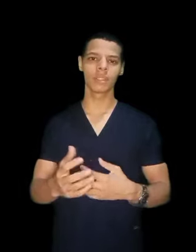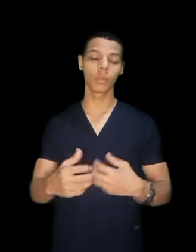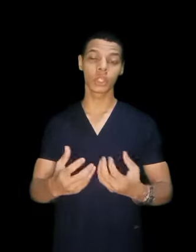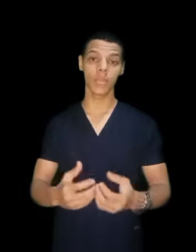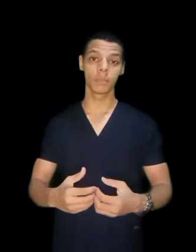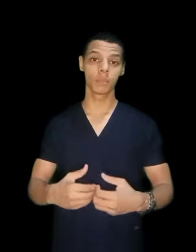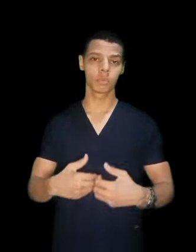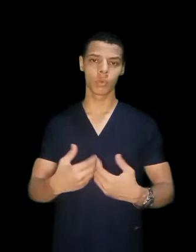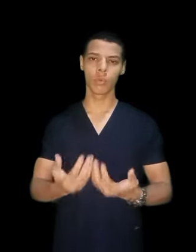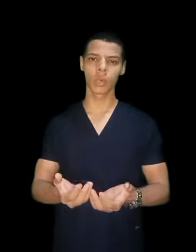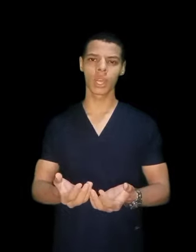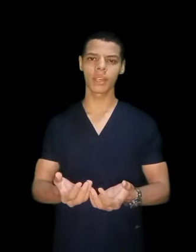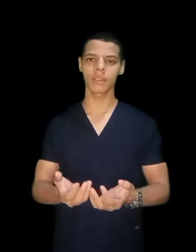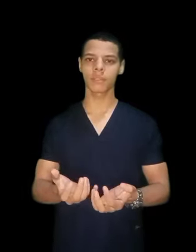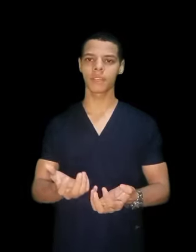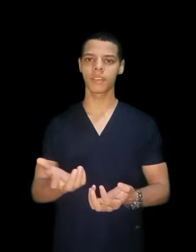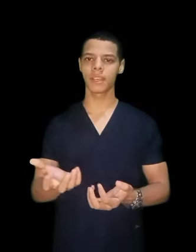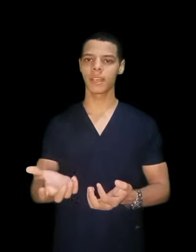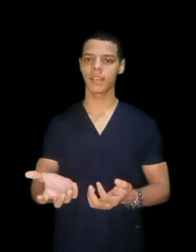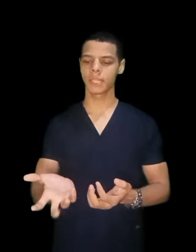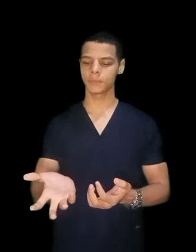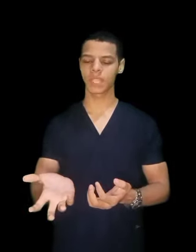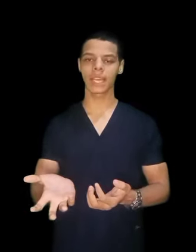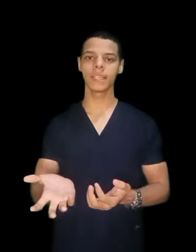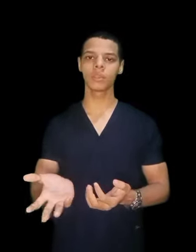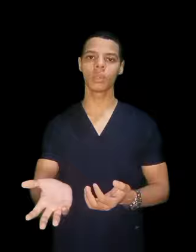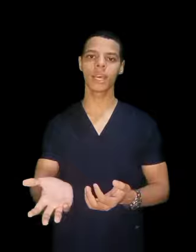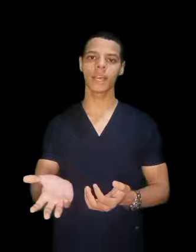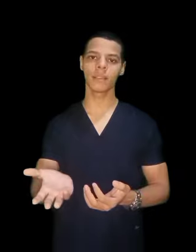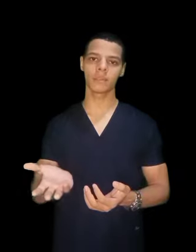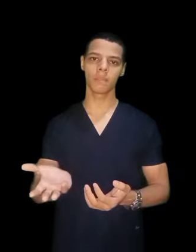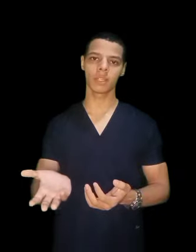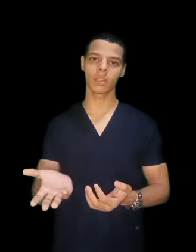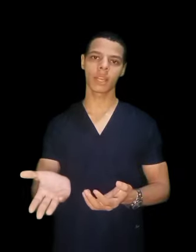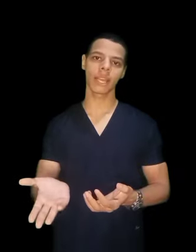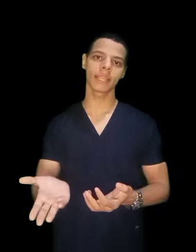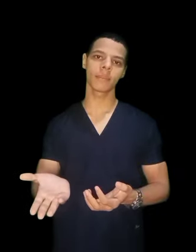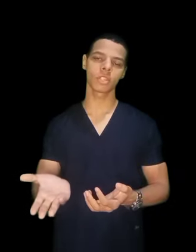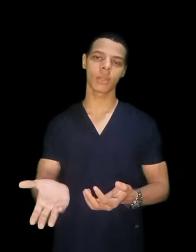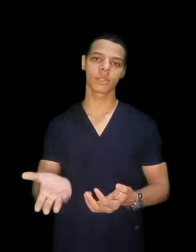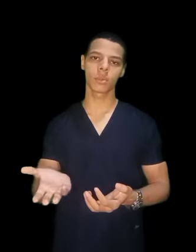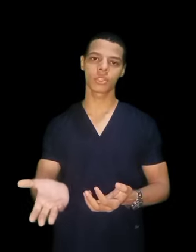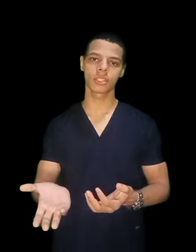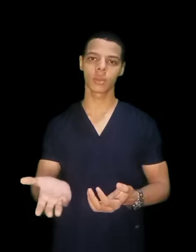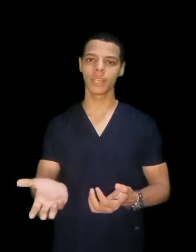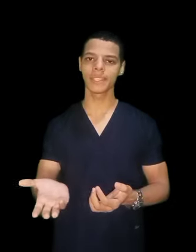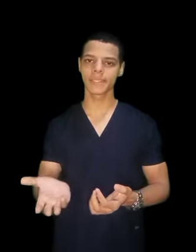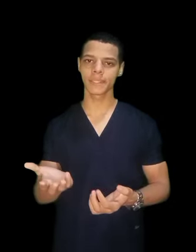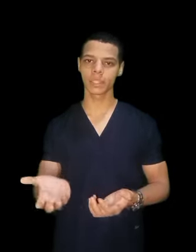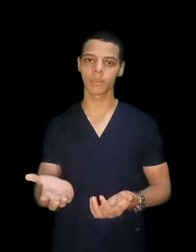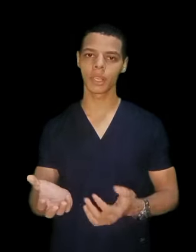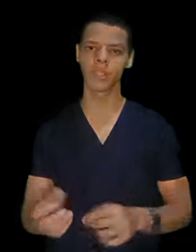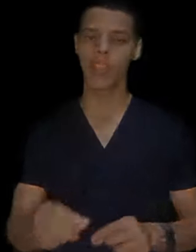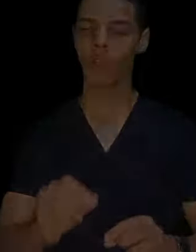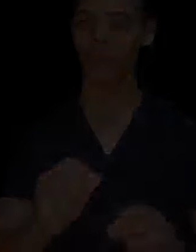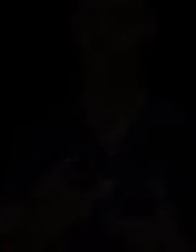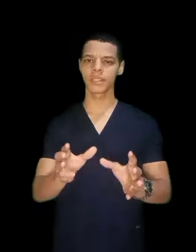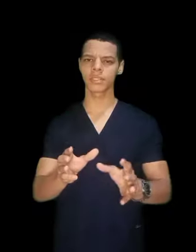متعب ومرهق فخليك تقول لا محتار لا كده مش عاوزة اخش كلية التنريد فكرة